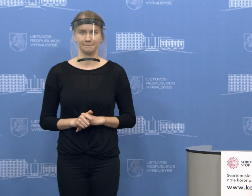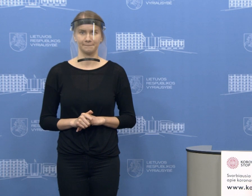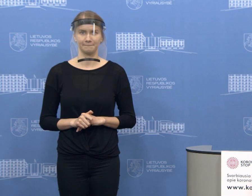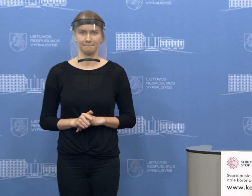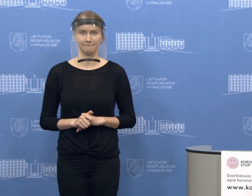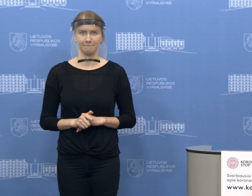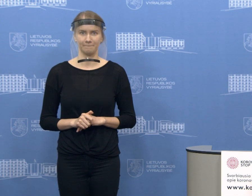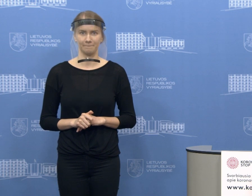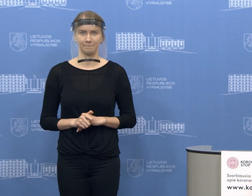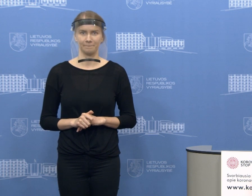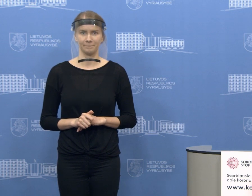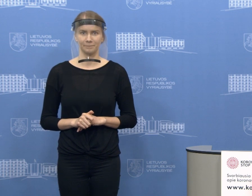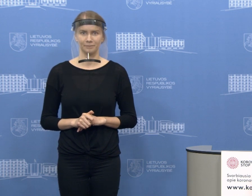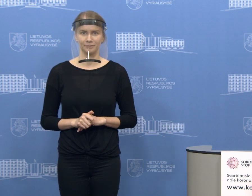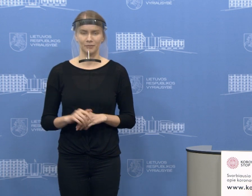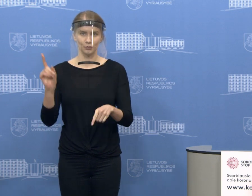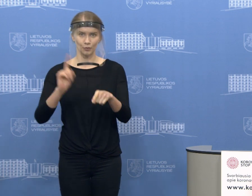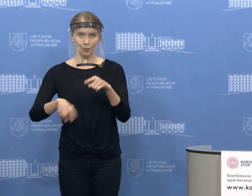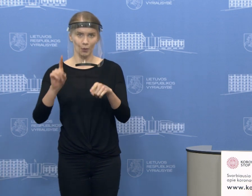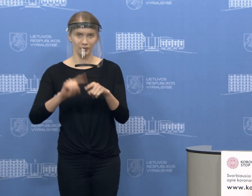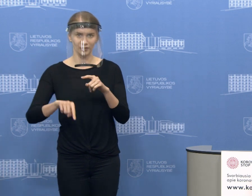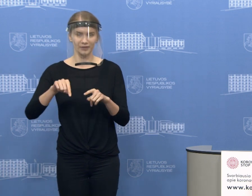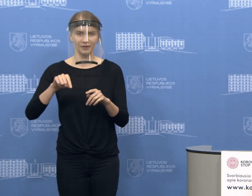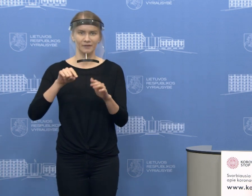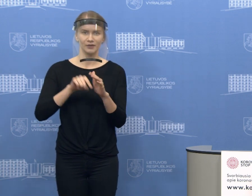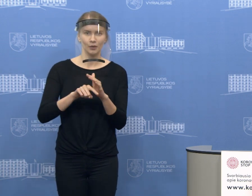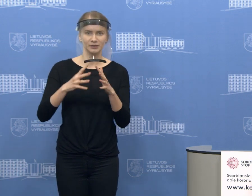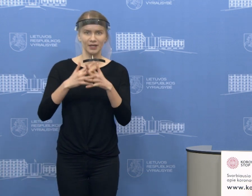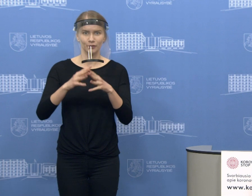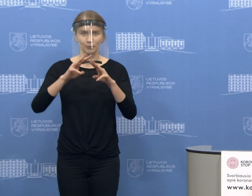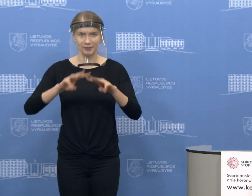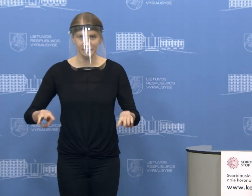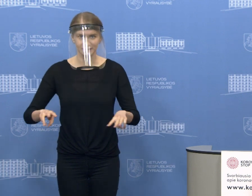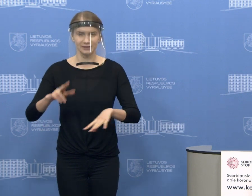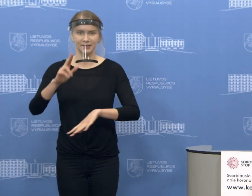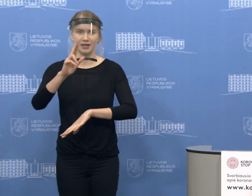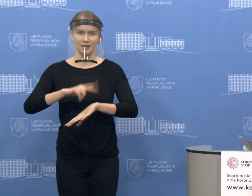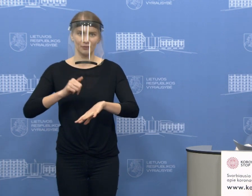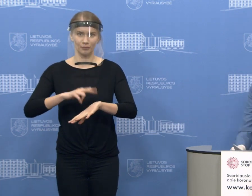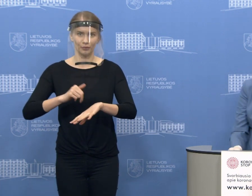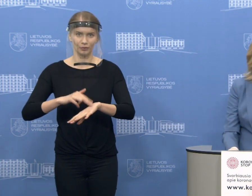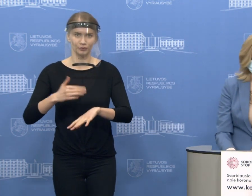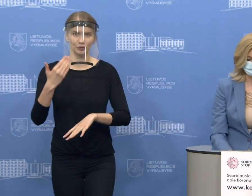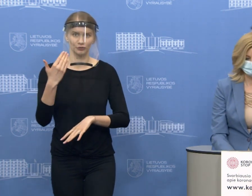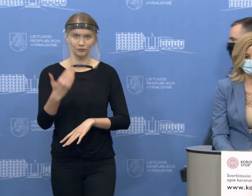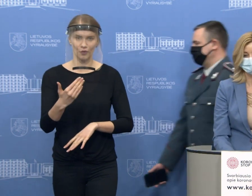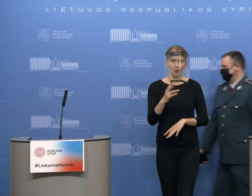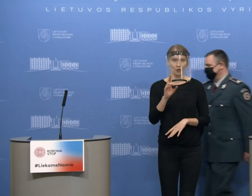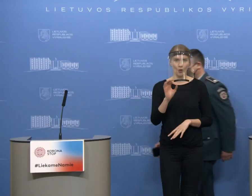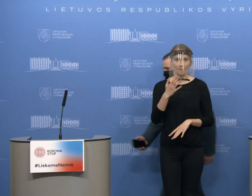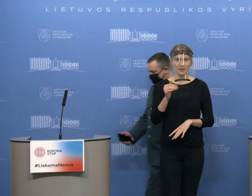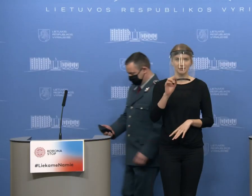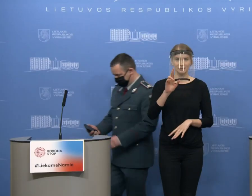Taip, kolegos, vai, Vidaus reikalų ministrėje ir policijos generalinės komisaras užimti vietas prie mikrofonų.